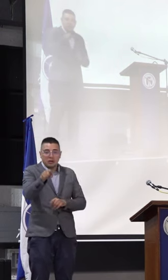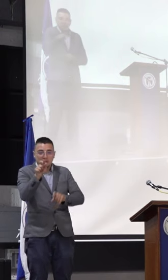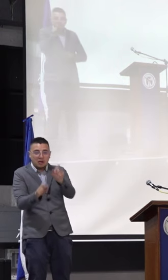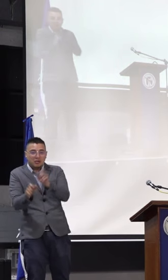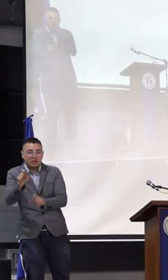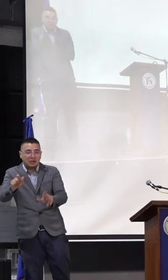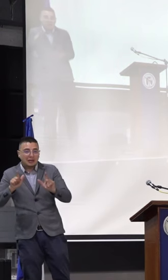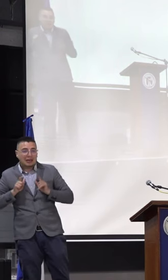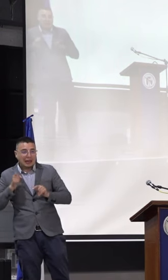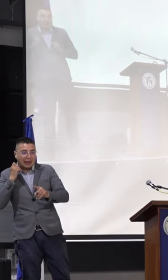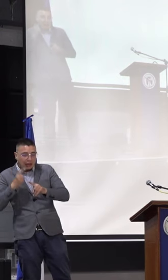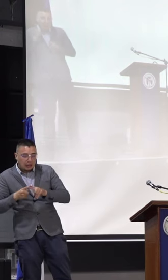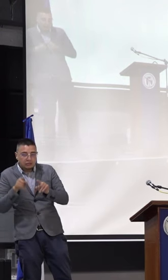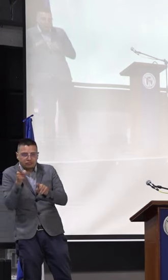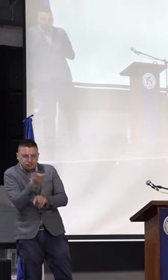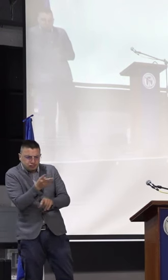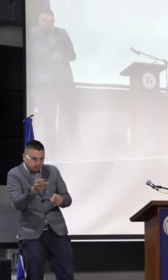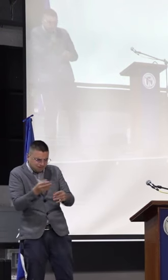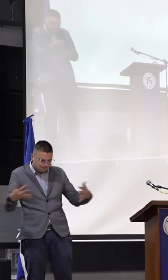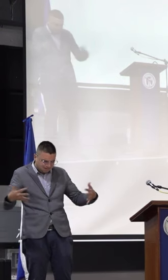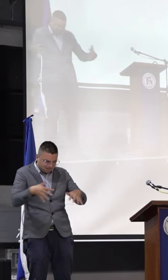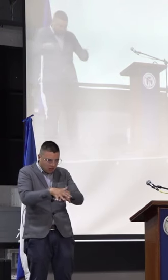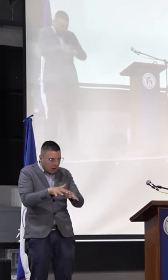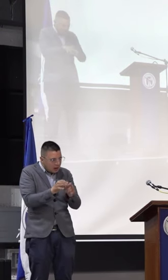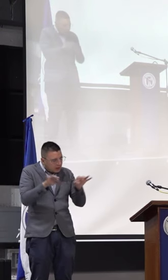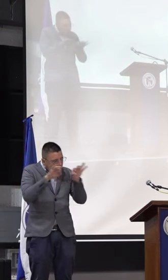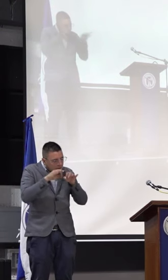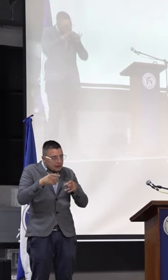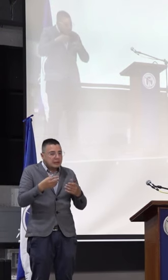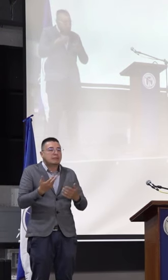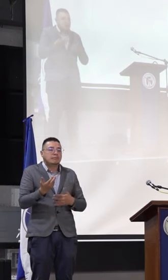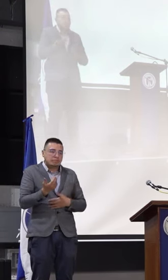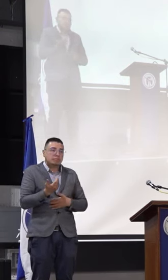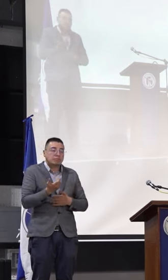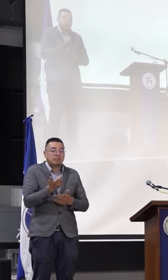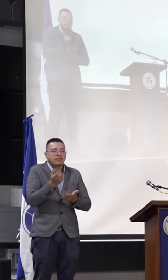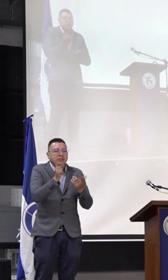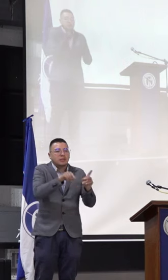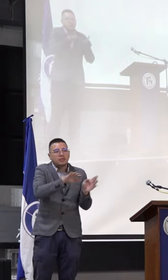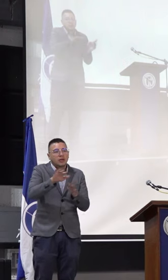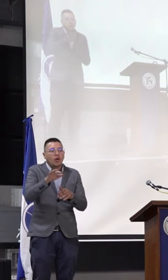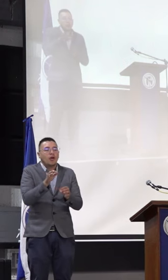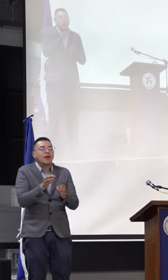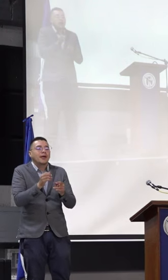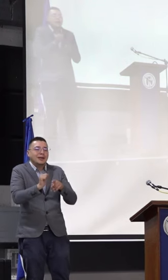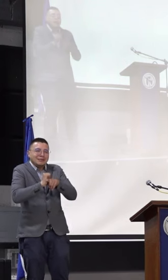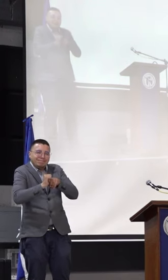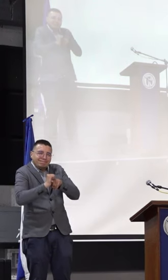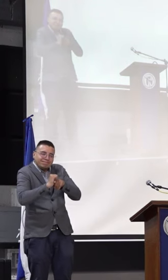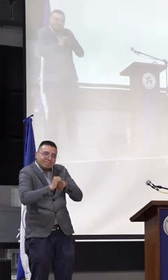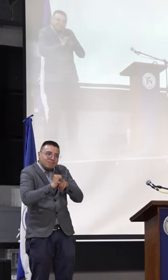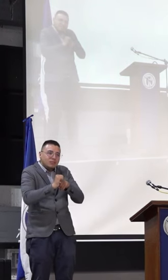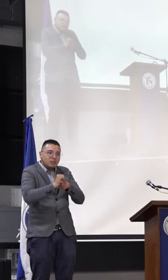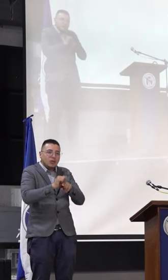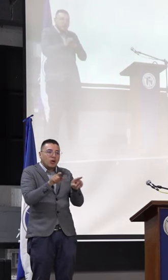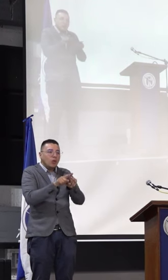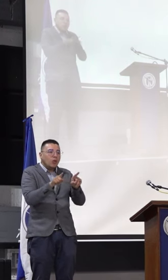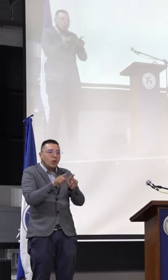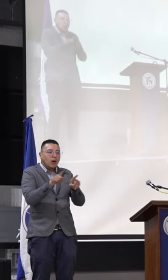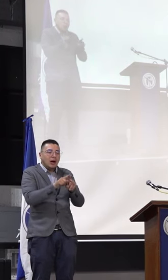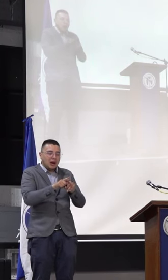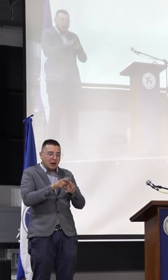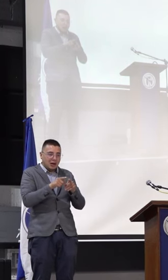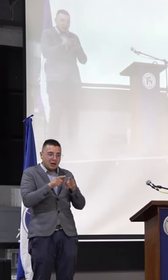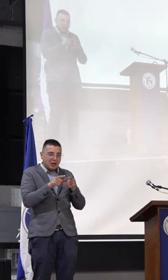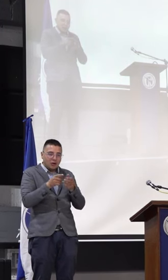sumamente importante. también un ejercicio de poder hacer un canal directo,